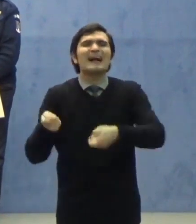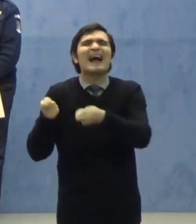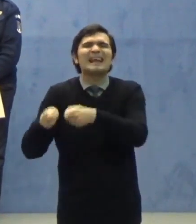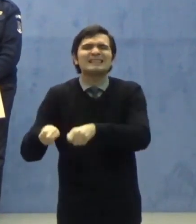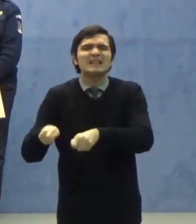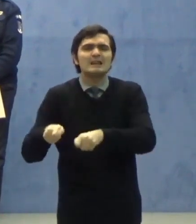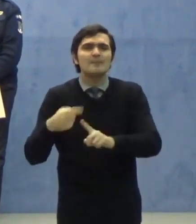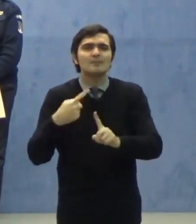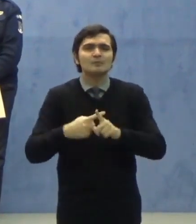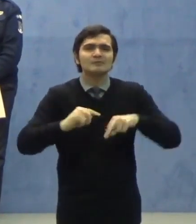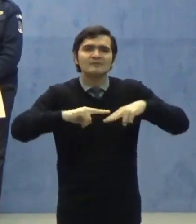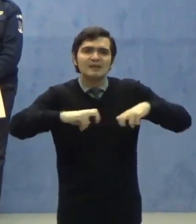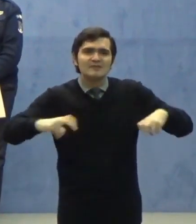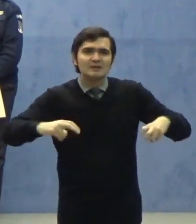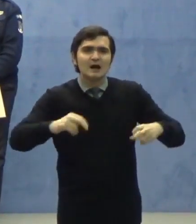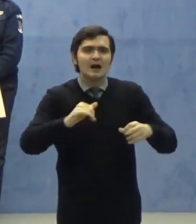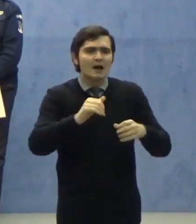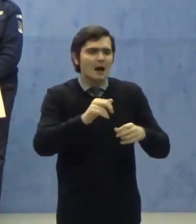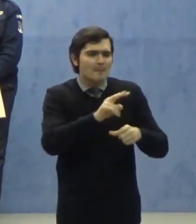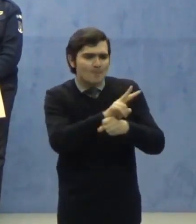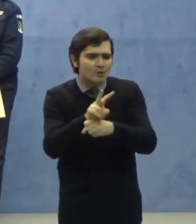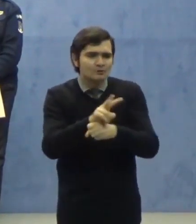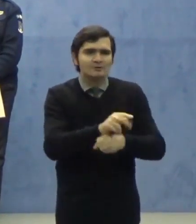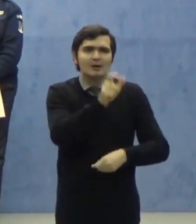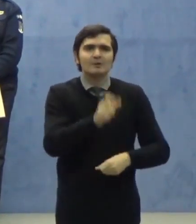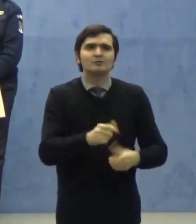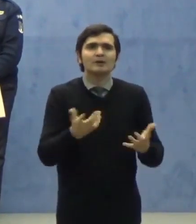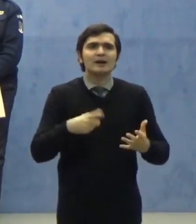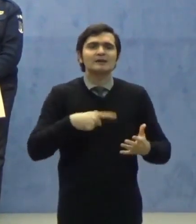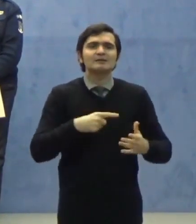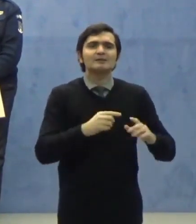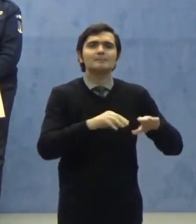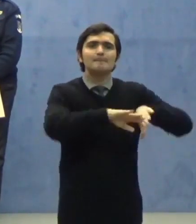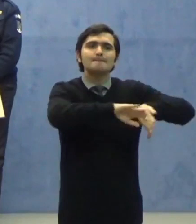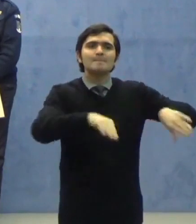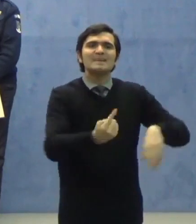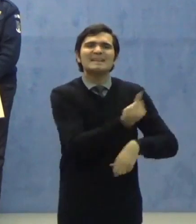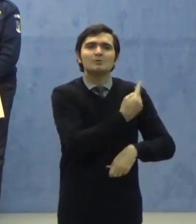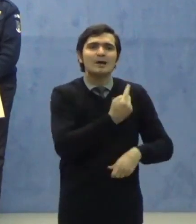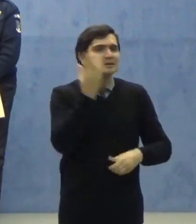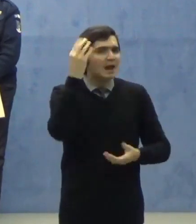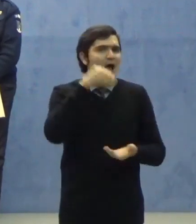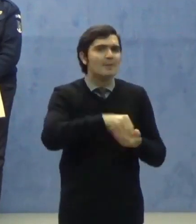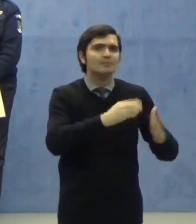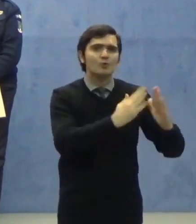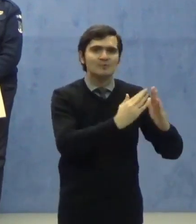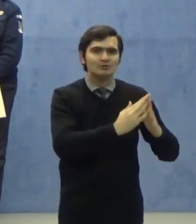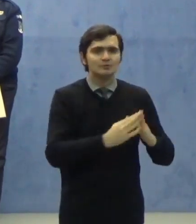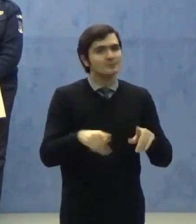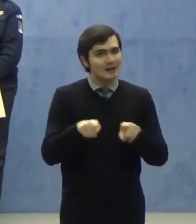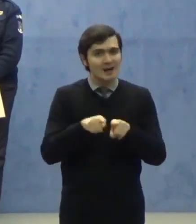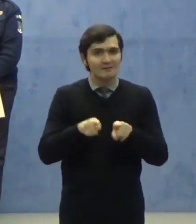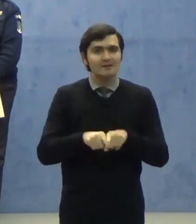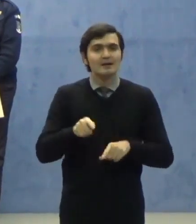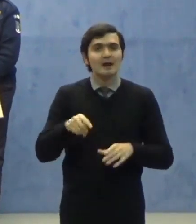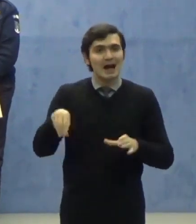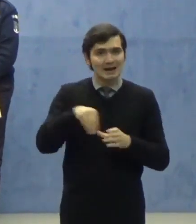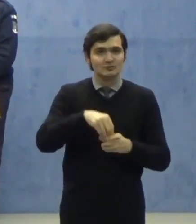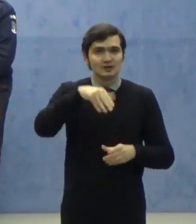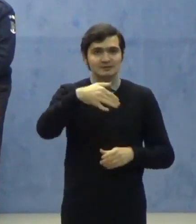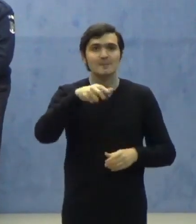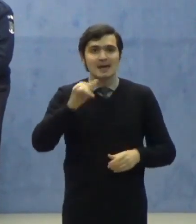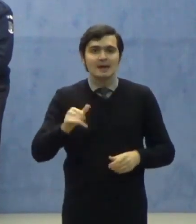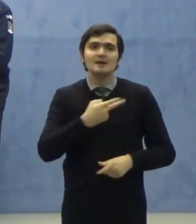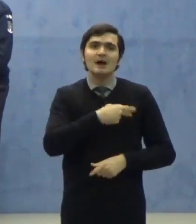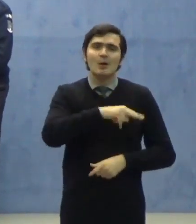verificare și monitorizare a persoanelor aflate în autoizolare la domiciliu. De asemenea, au asigurat măsuri la frontiera